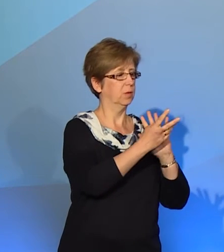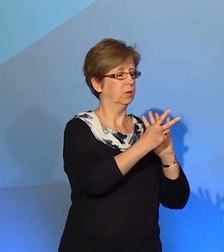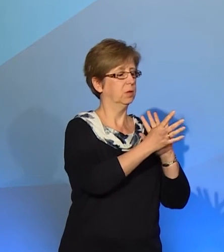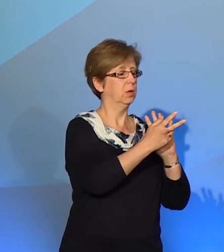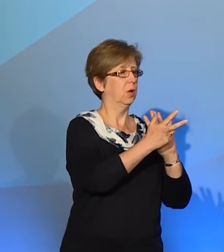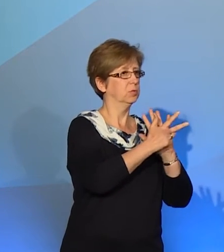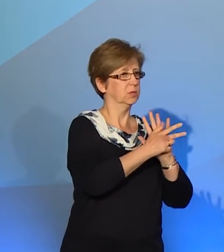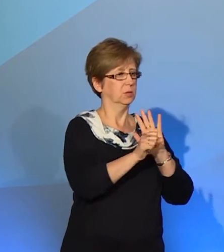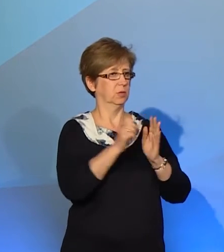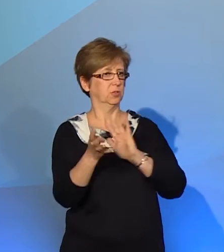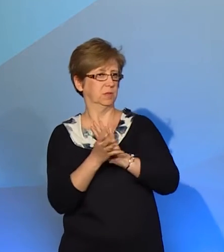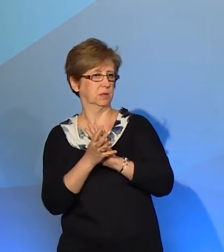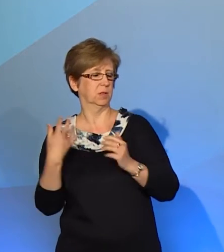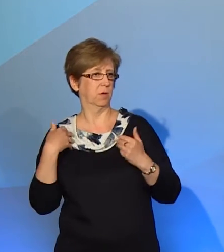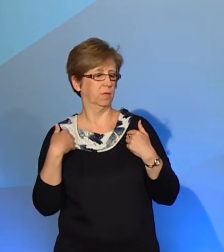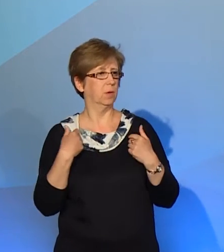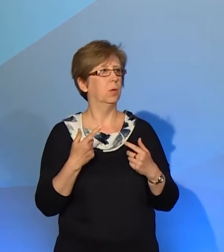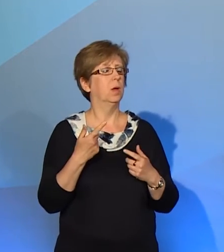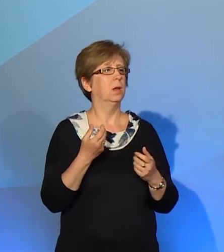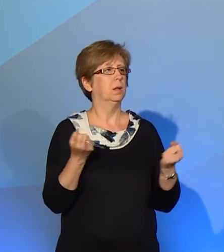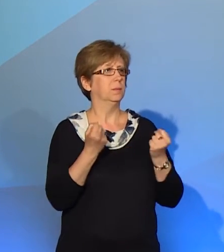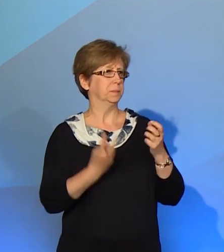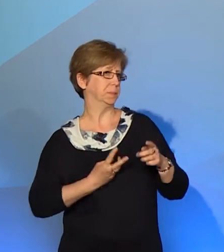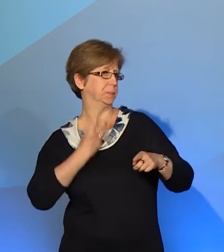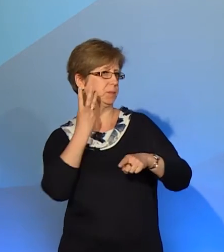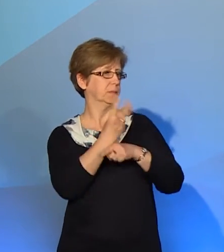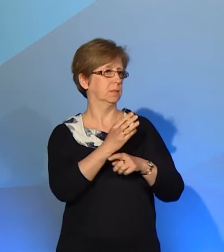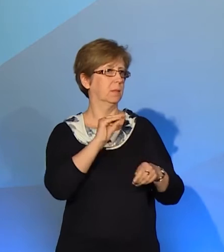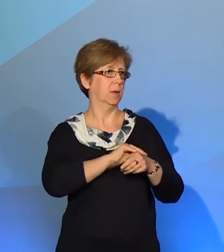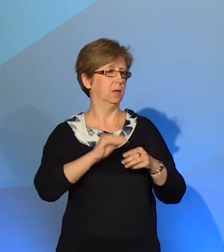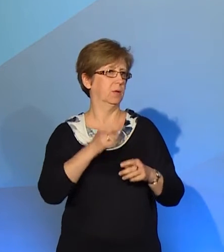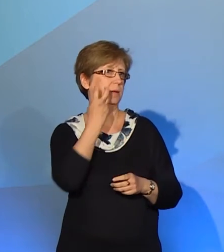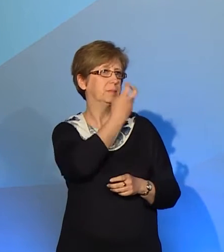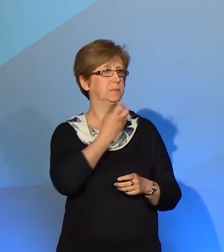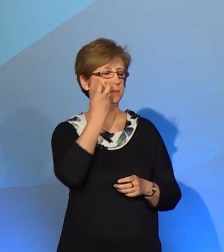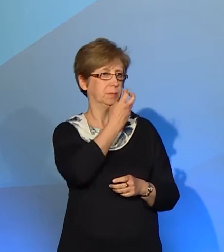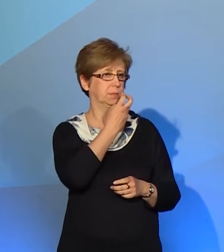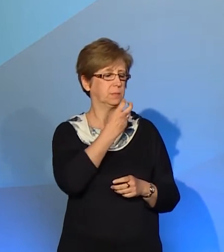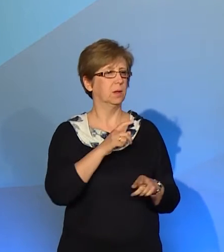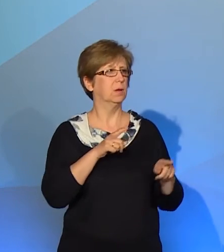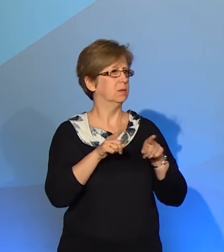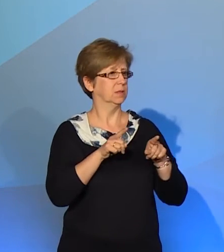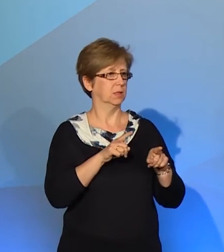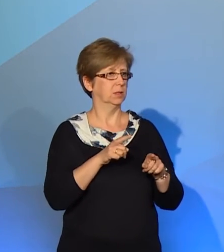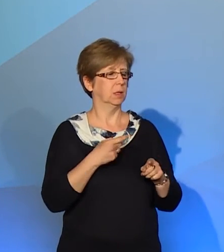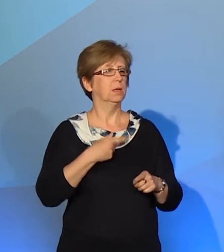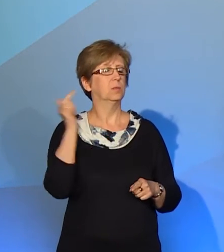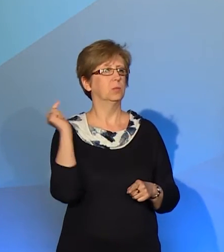dominowała w edukacji głuchych tak zwana doktryna oralistyczna. Oralizm to taki termin, który mówi, niech głusi czytają z ust, niech